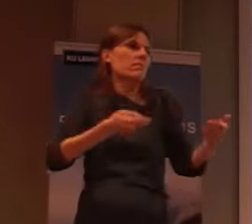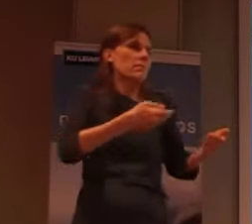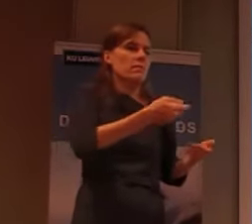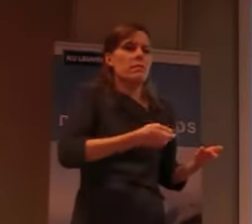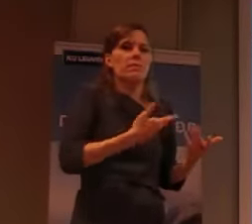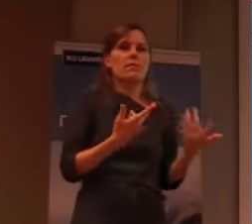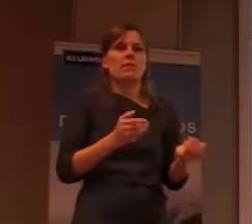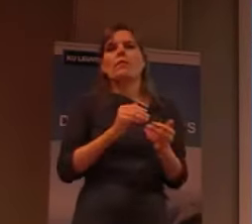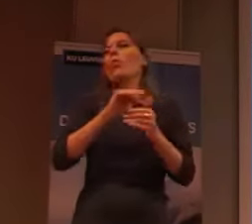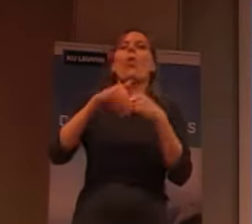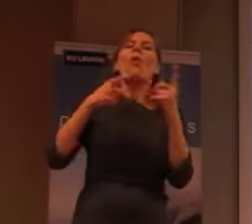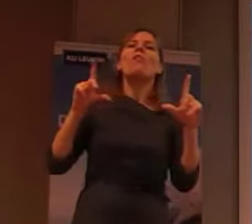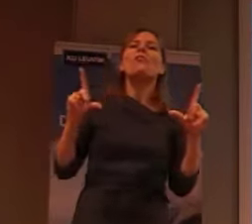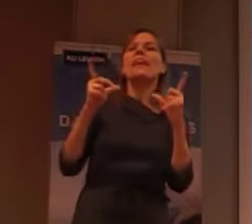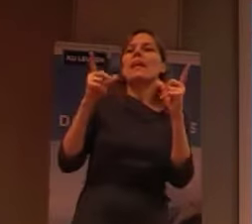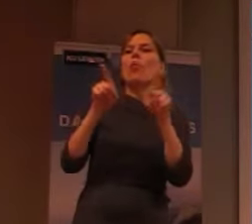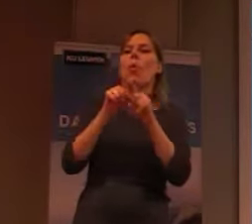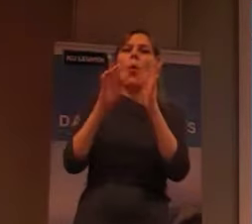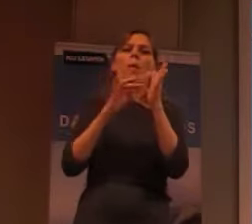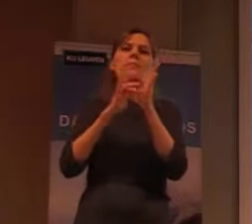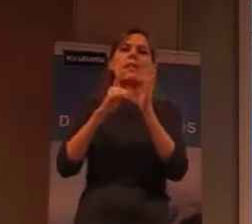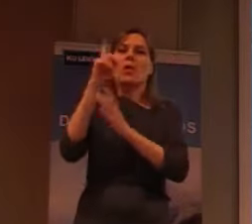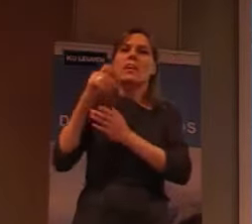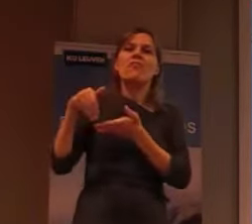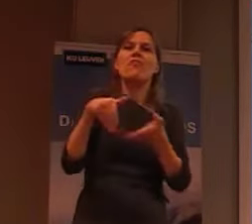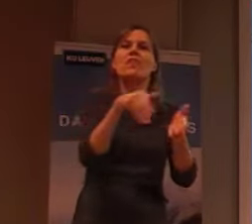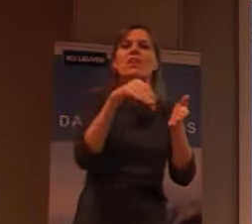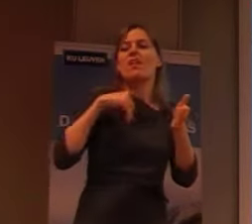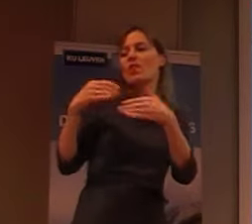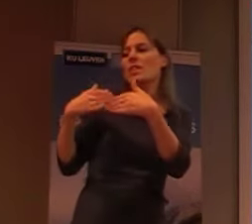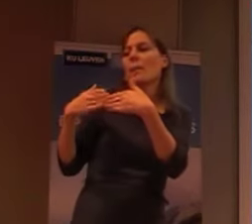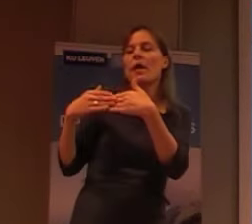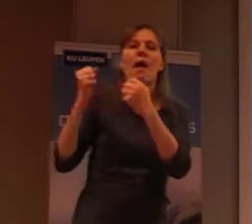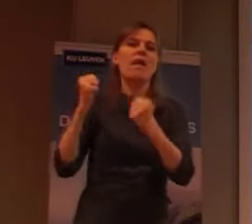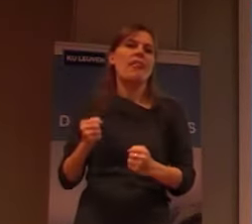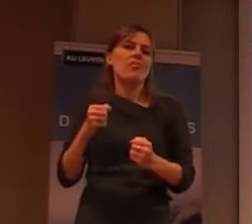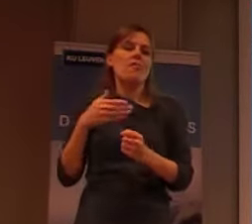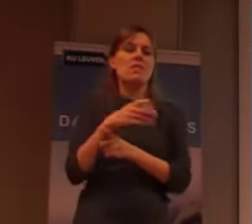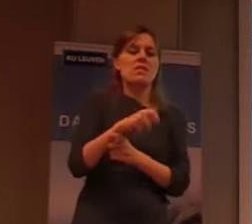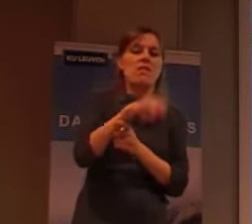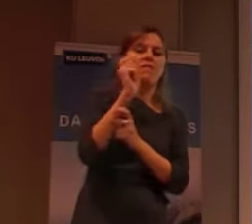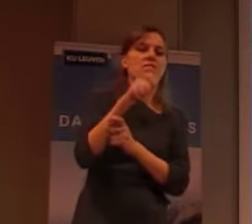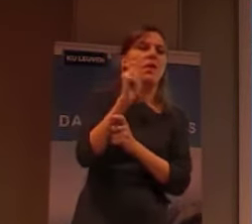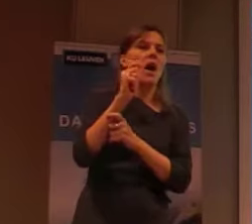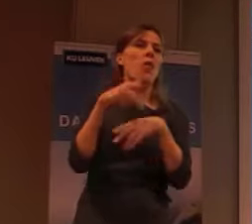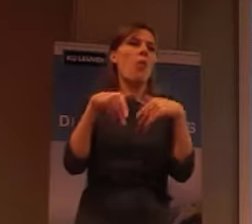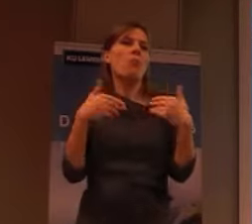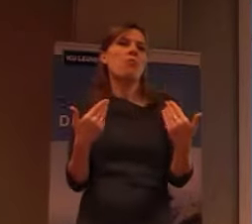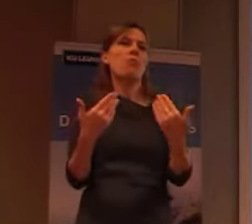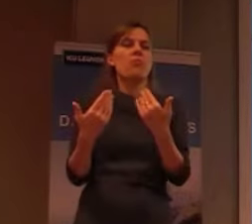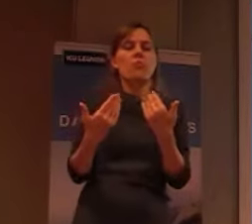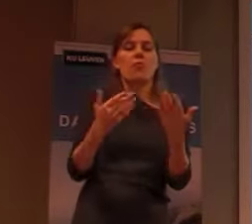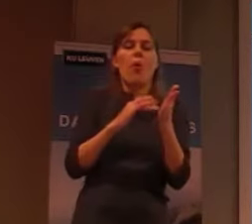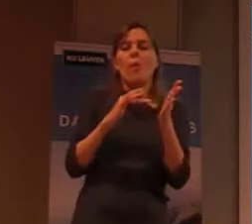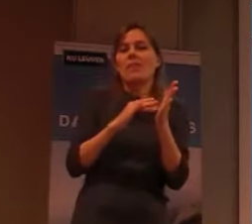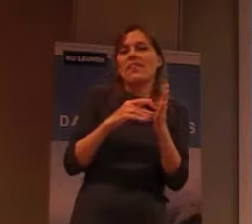doordat de rivier daar heel dicht is, en dat ze wat kunnen vissen, en eigenlijk omwille van de rivier,